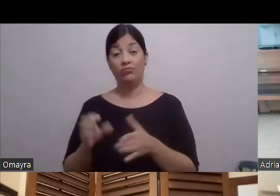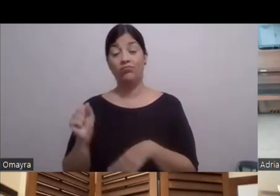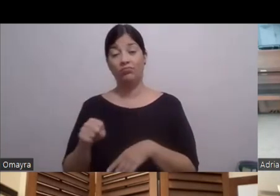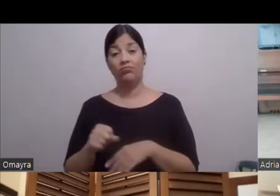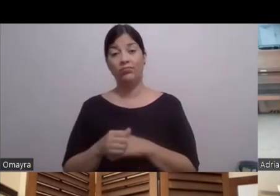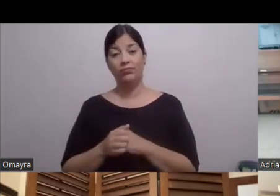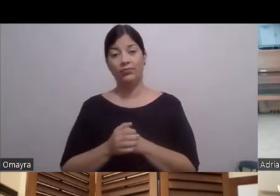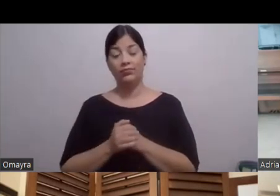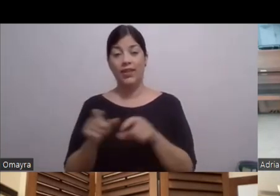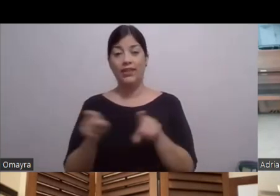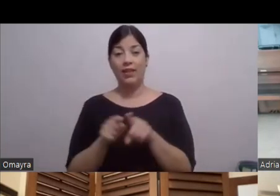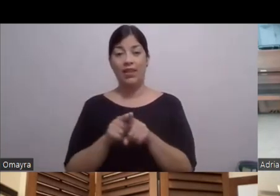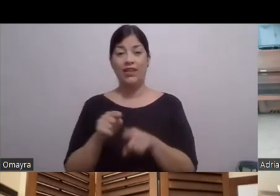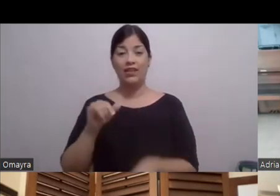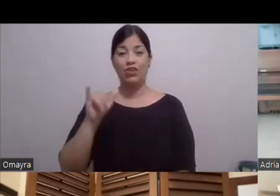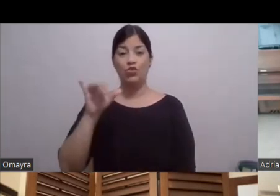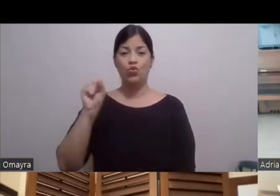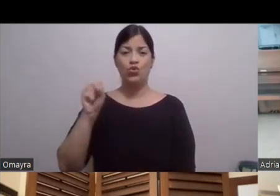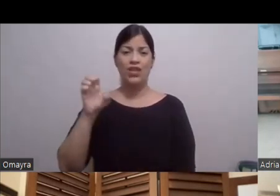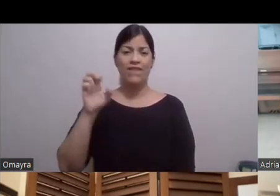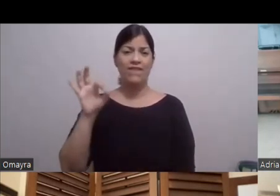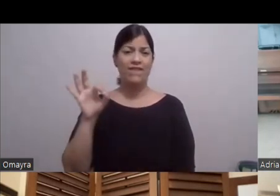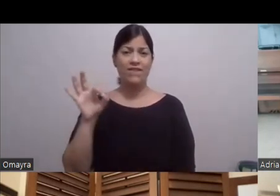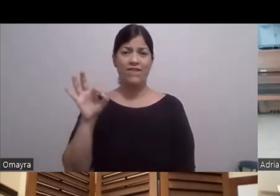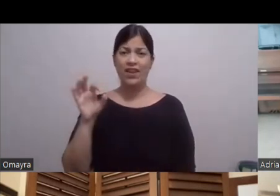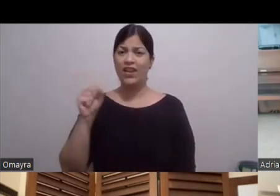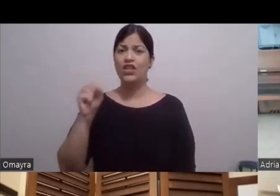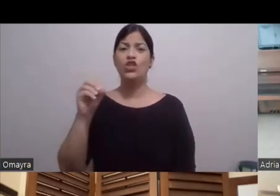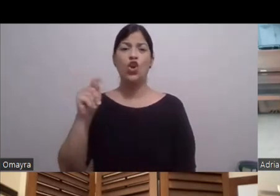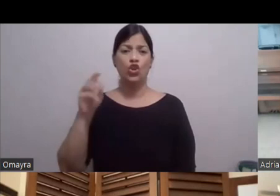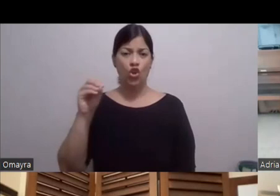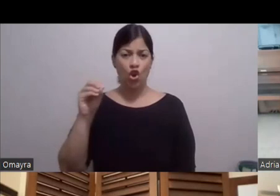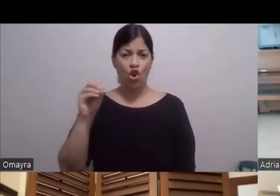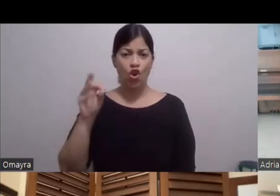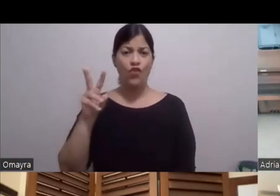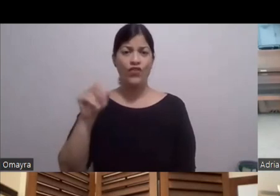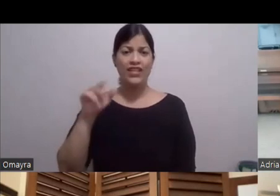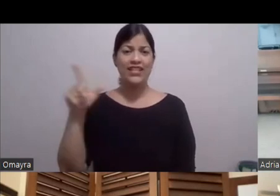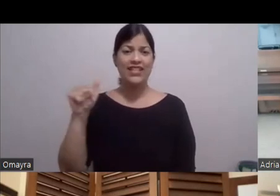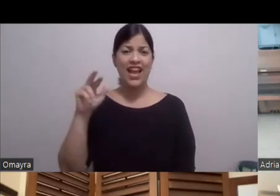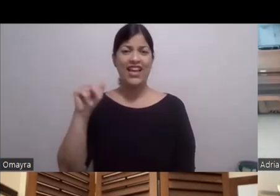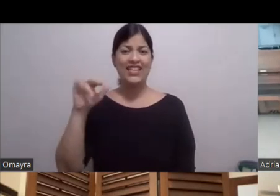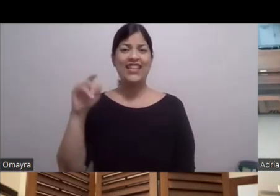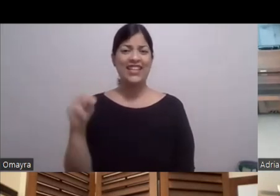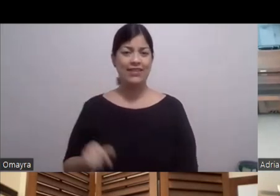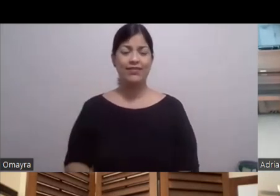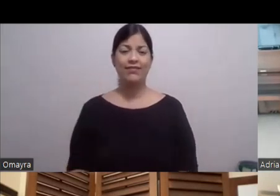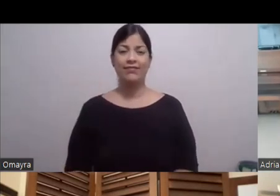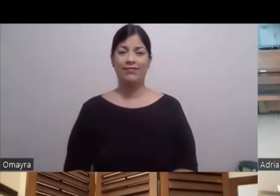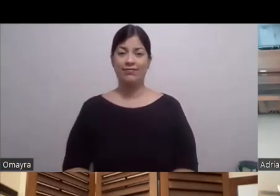Yusef Yo no sé el apellido Yusef Soto Villarini O sea que no La lista es bien